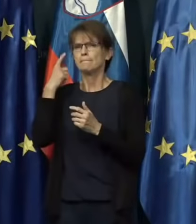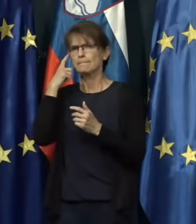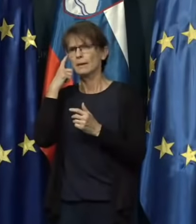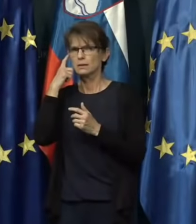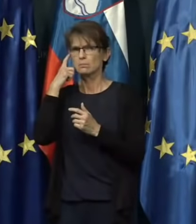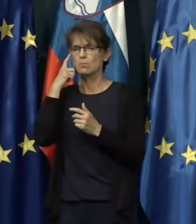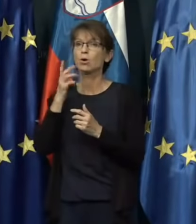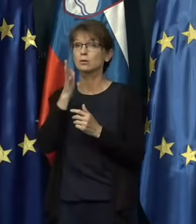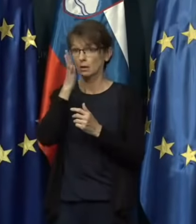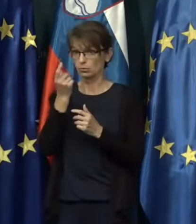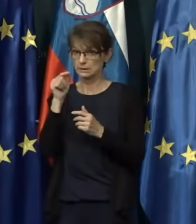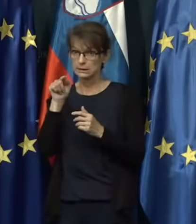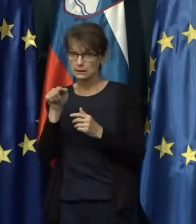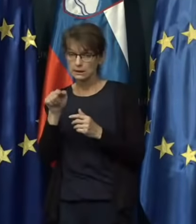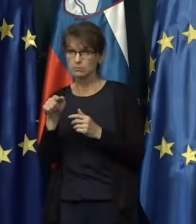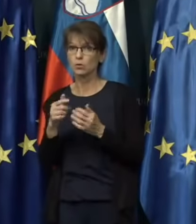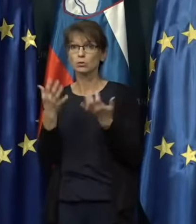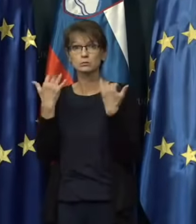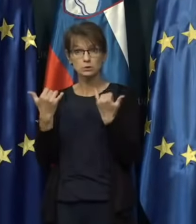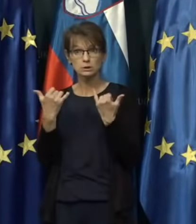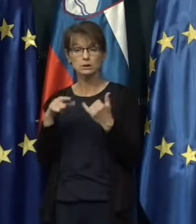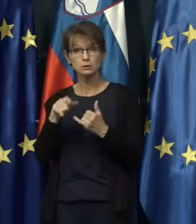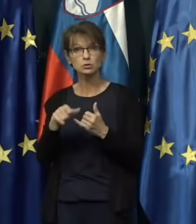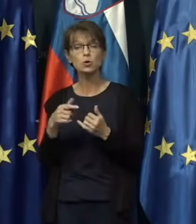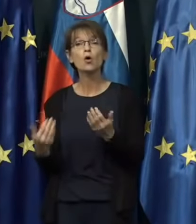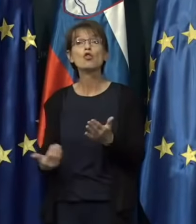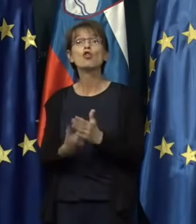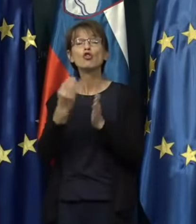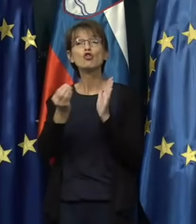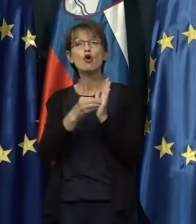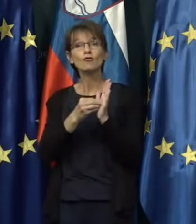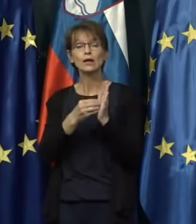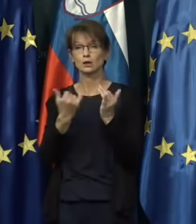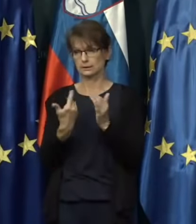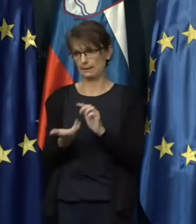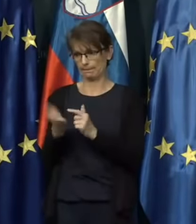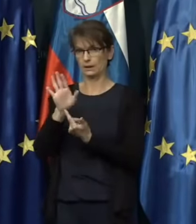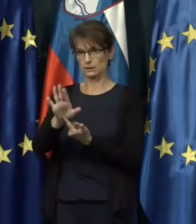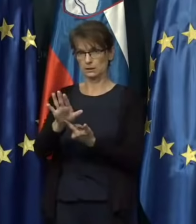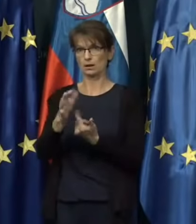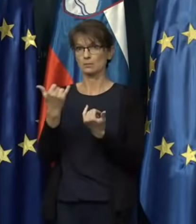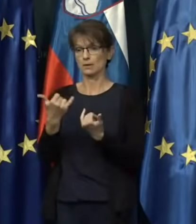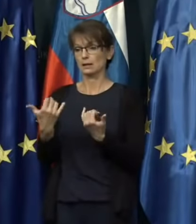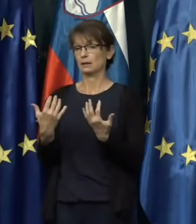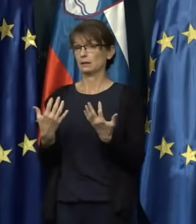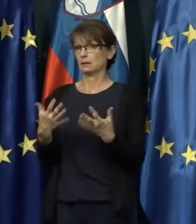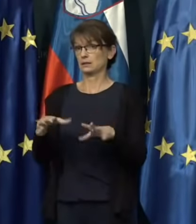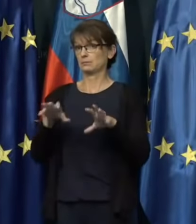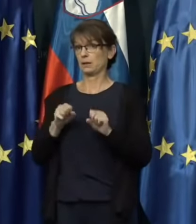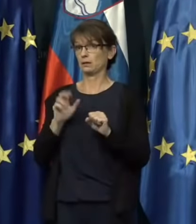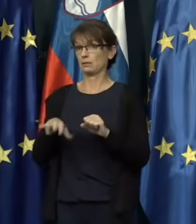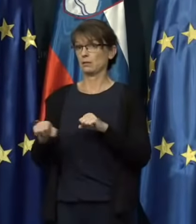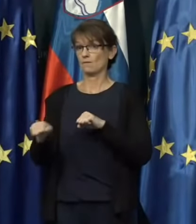s tem, ko smo sedaj s to novelo, ki jo predstavljam in je bila sprejeta danes na vladi,